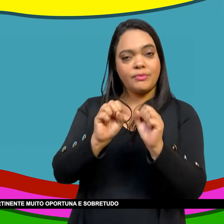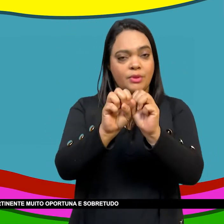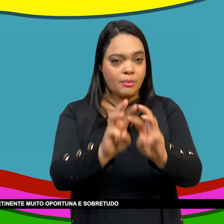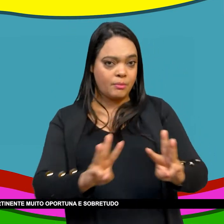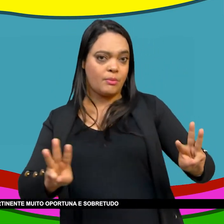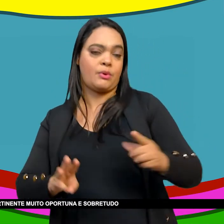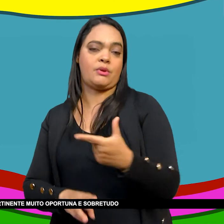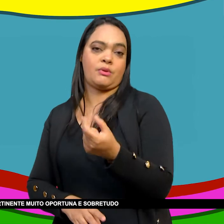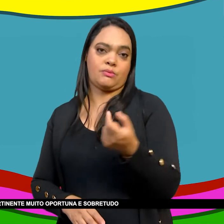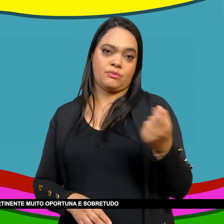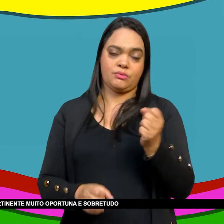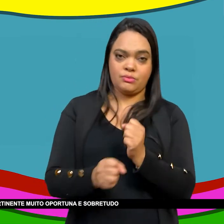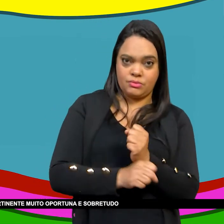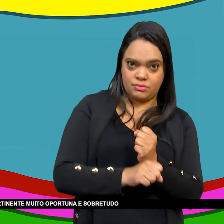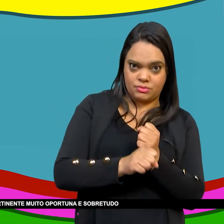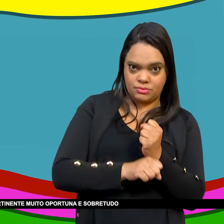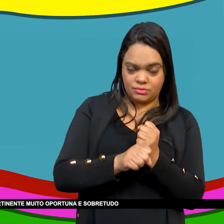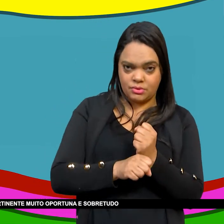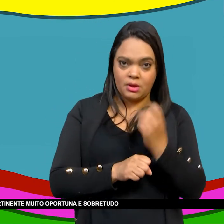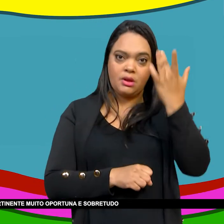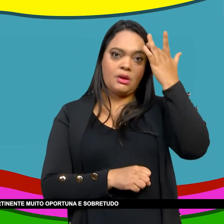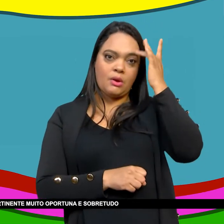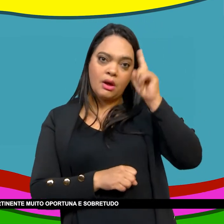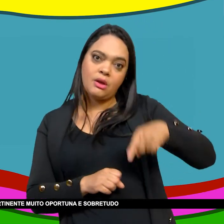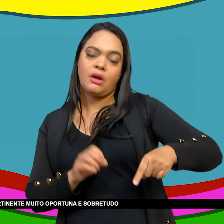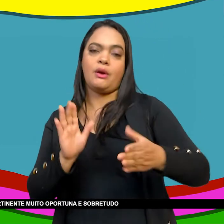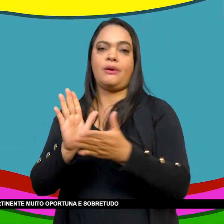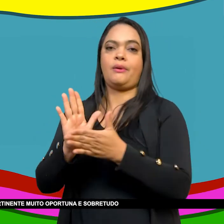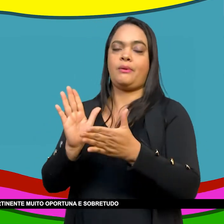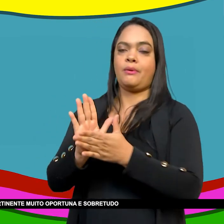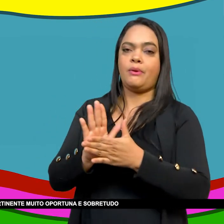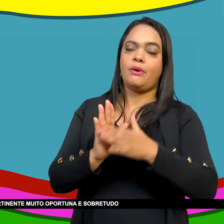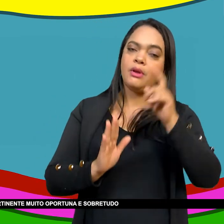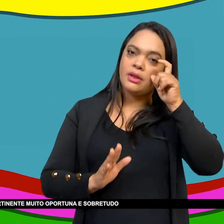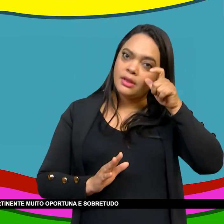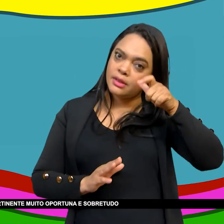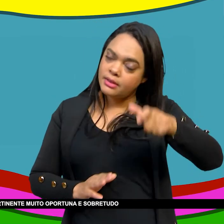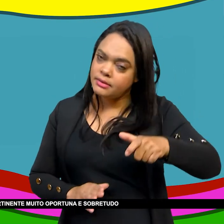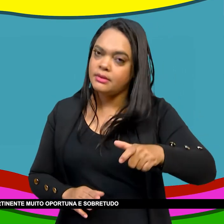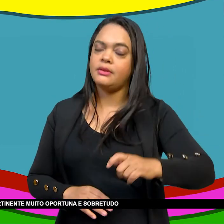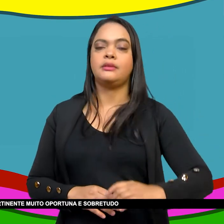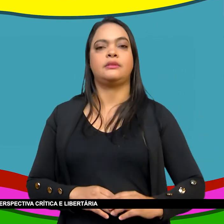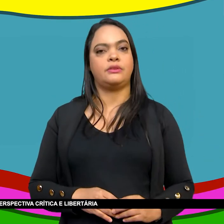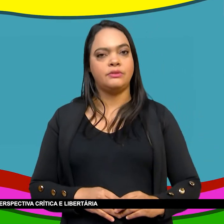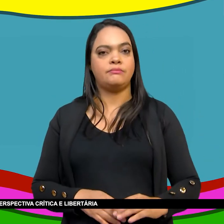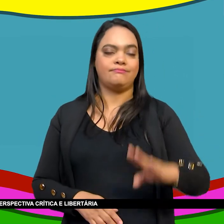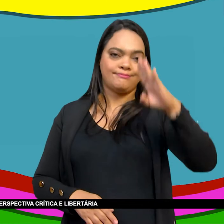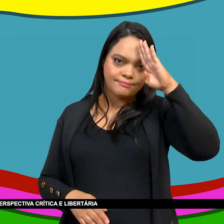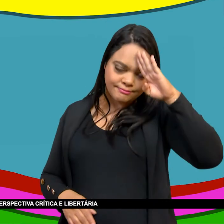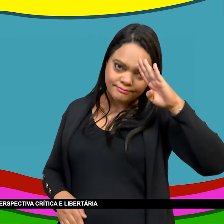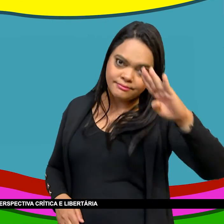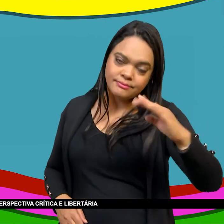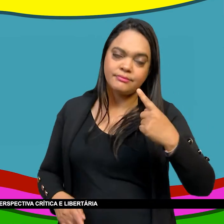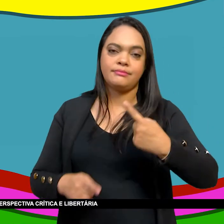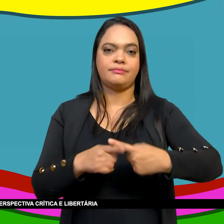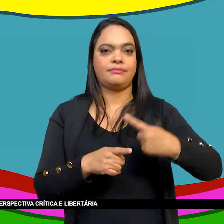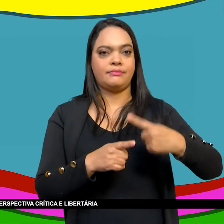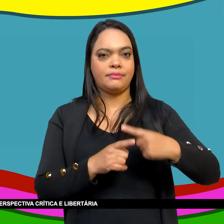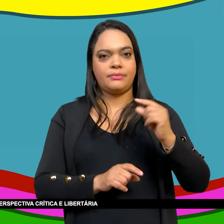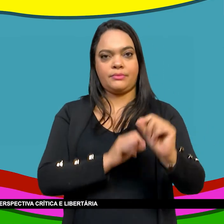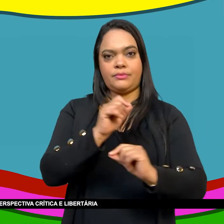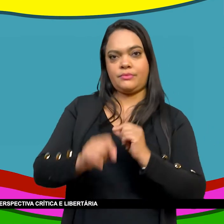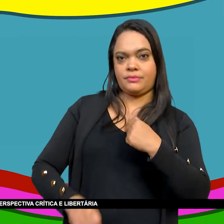Bicentenário Eu acho que é uma proposta muito pertinente, muito oportuna E sobretudo, pelo que eu